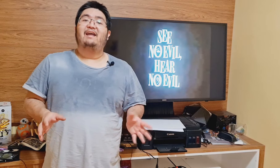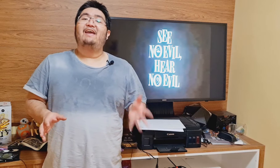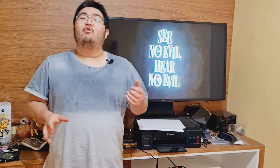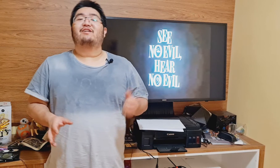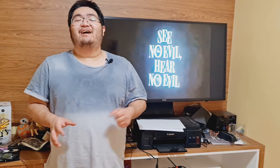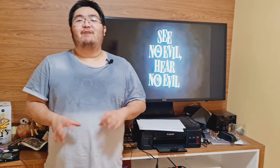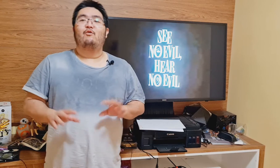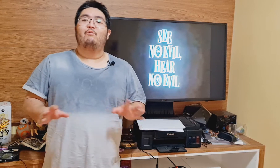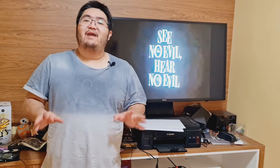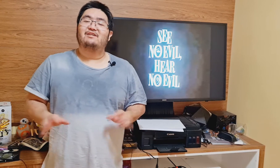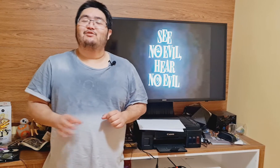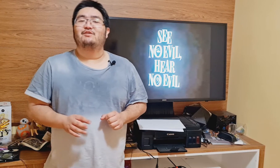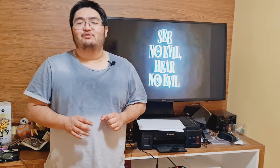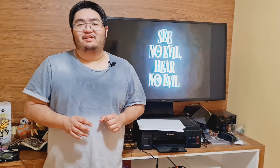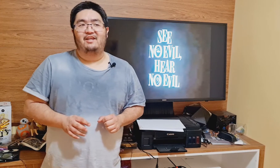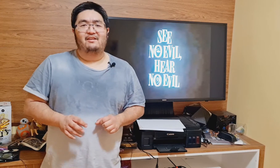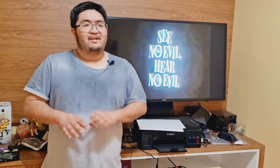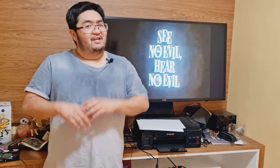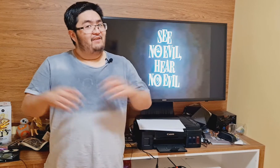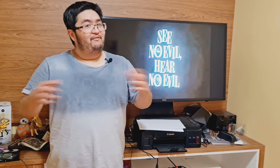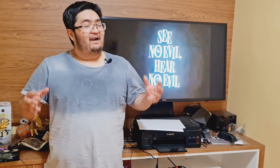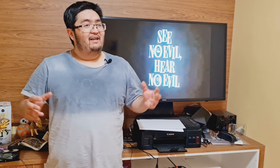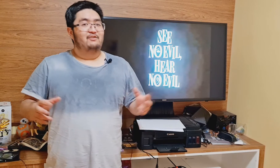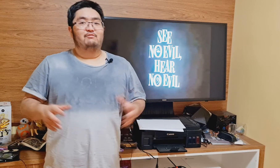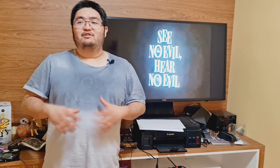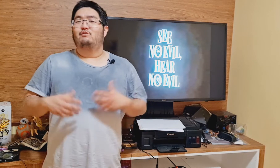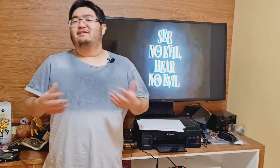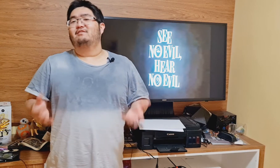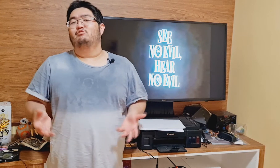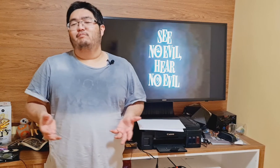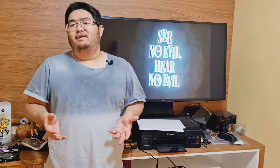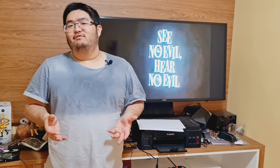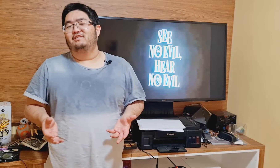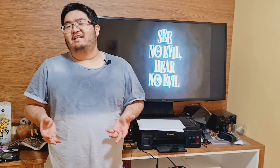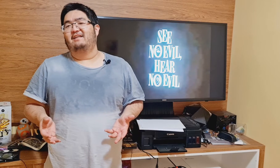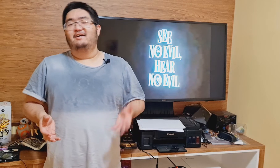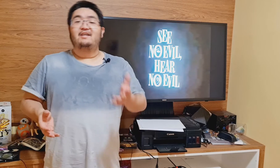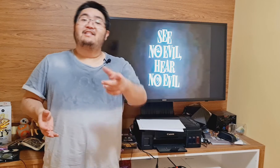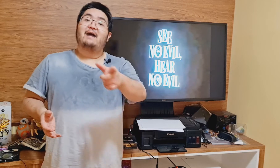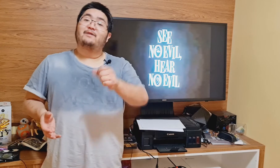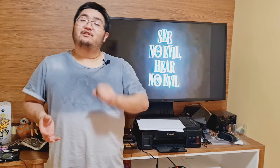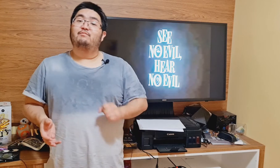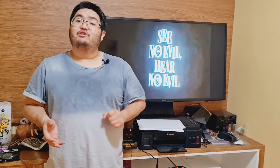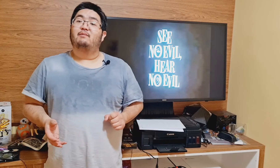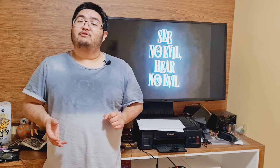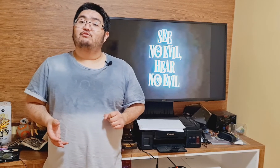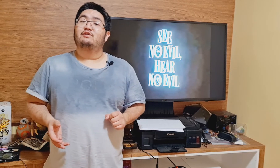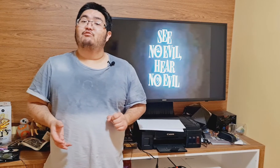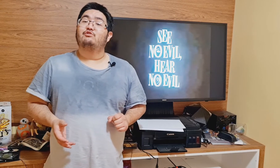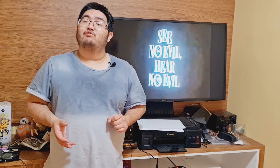recordar uma comédia dos anos 80 que fala de uma situação super inusitada e dá pra gente puxar uma discussão de um